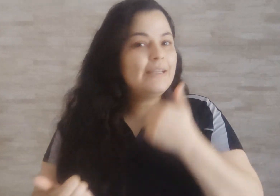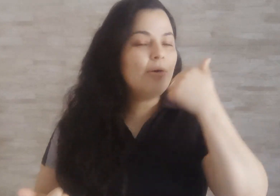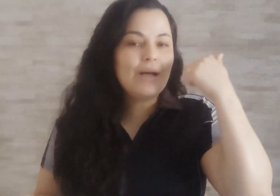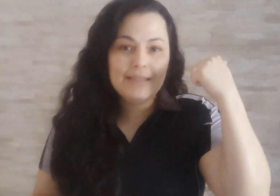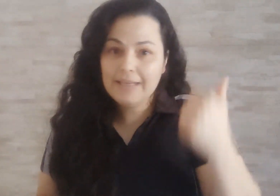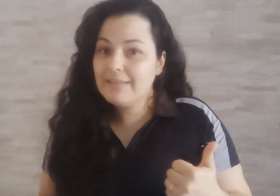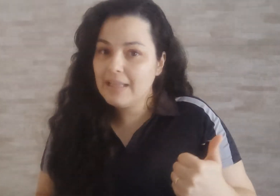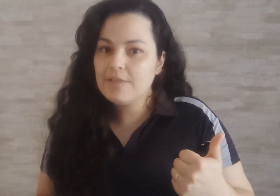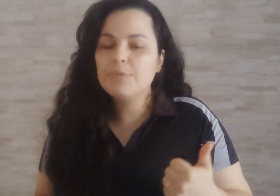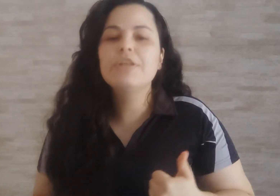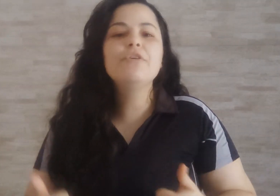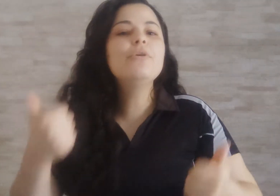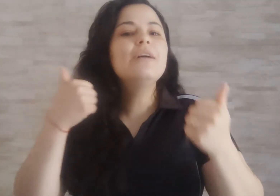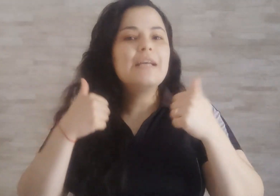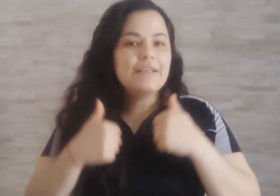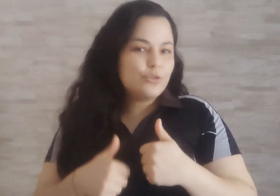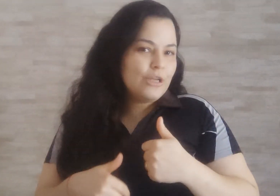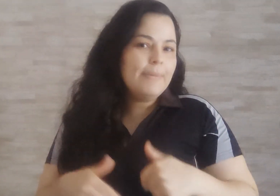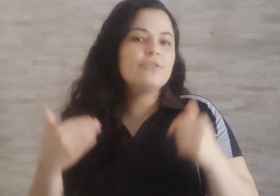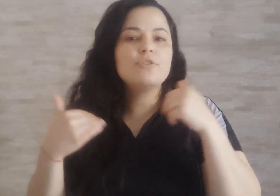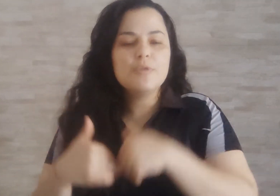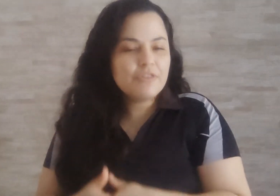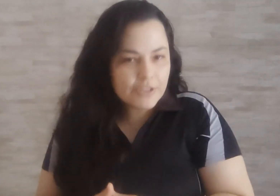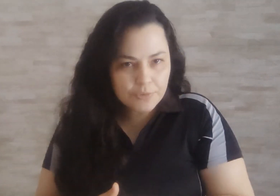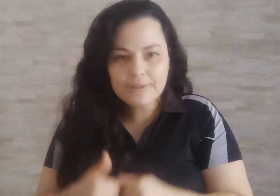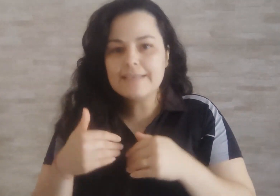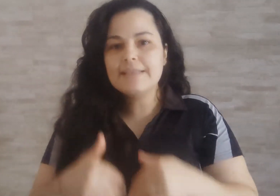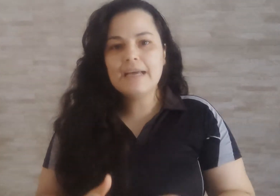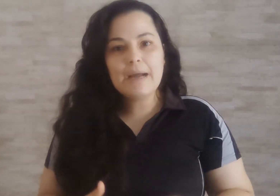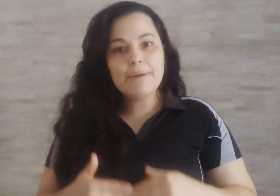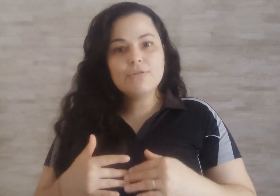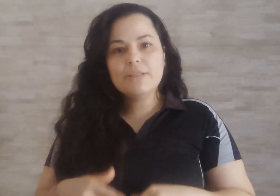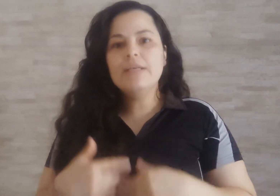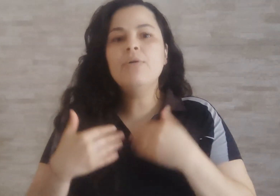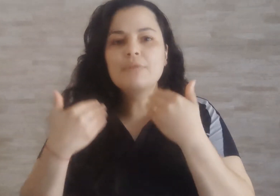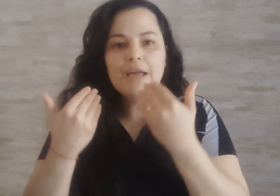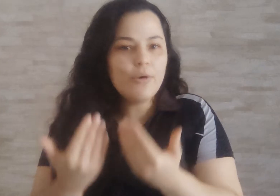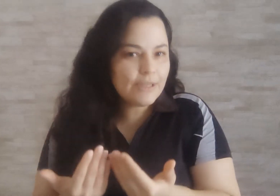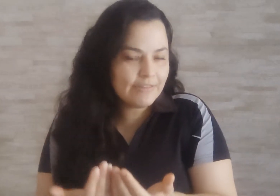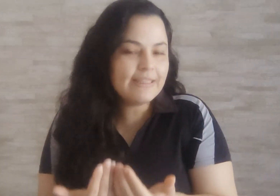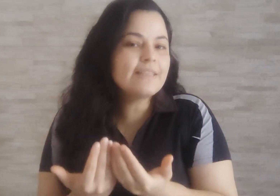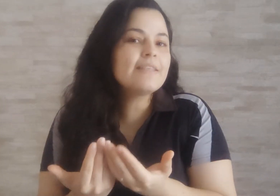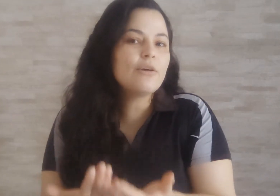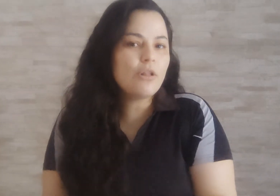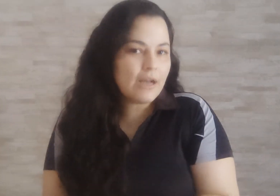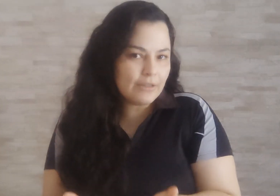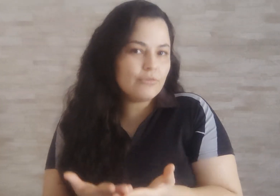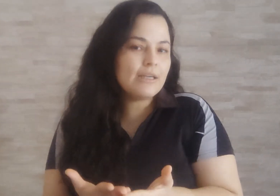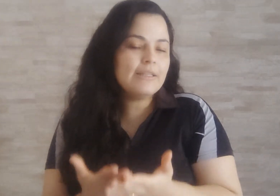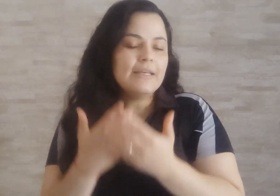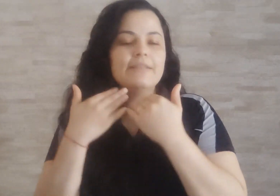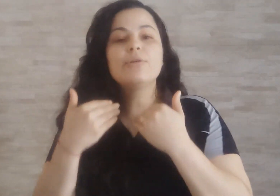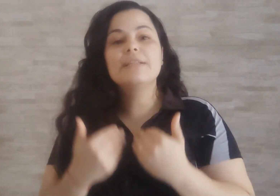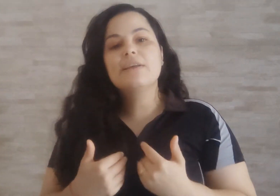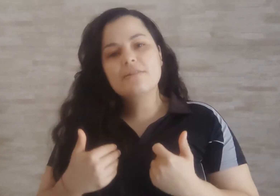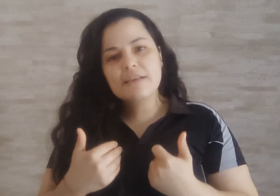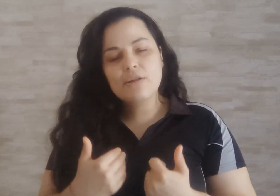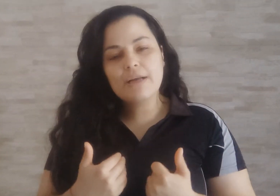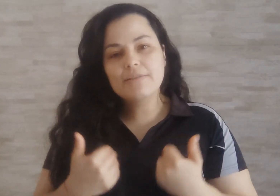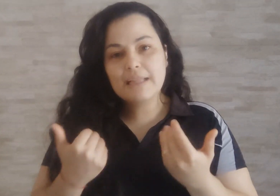O calendário que tá lá disponível é justamente 2021, que é esse que tá acabando, que não é o que tem que ser colocado no calendário, né? O que tem que ser colocado no